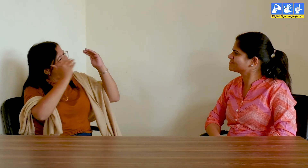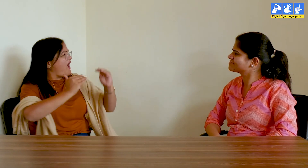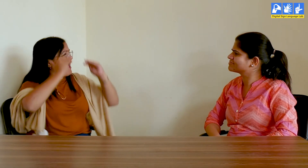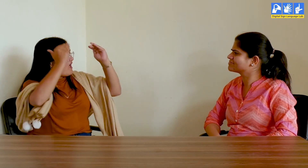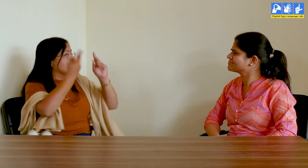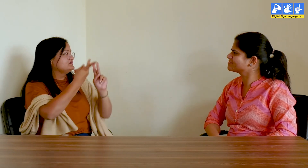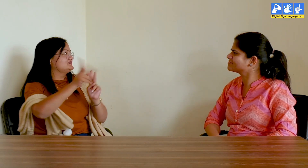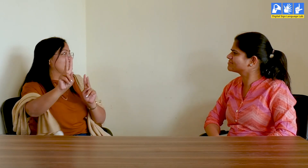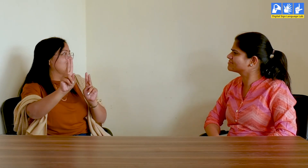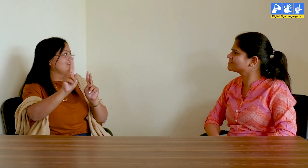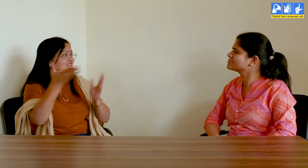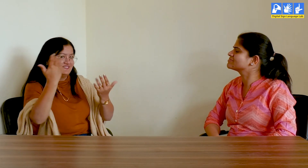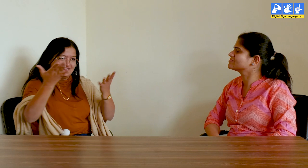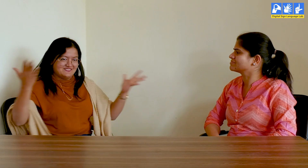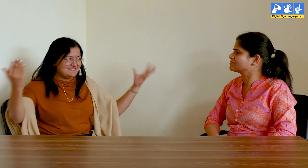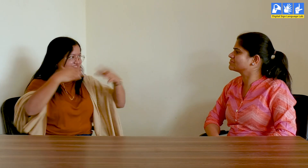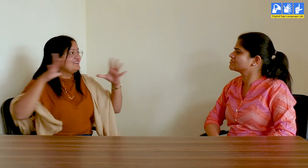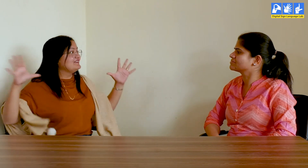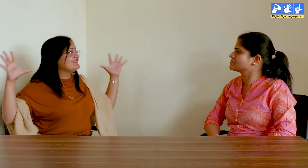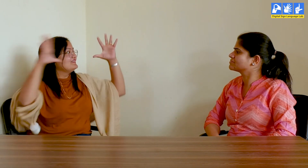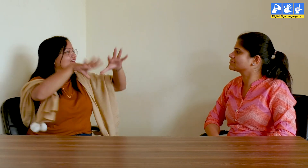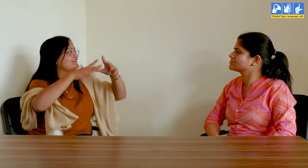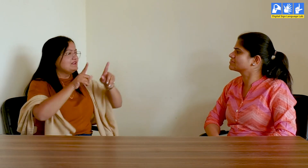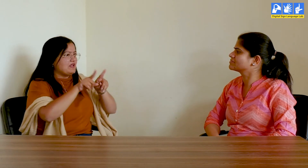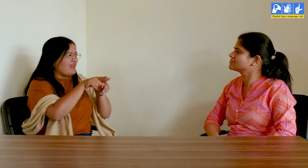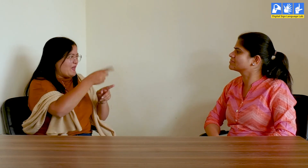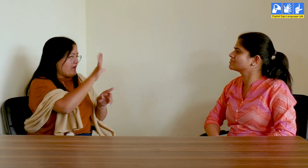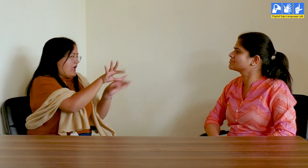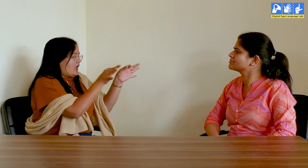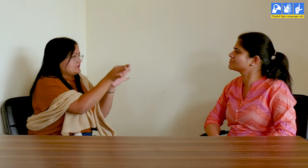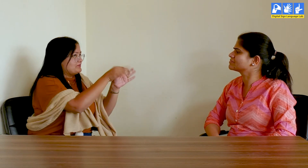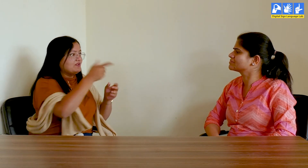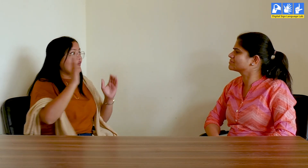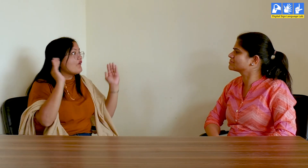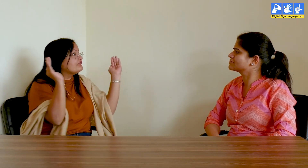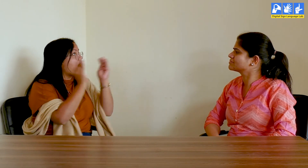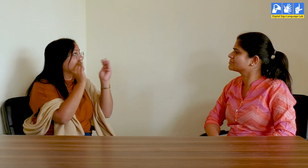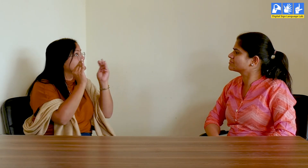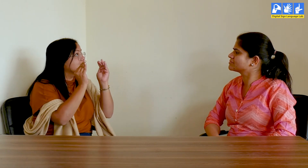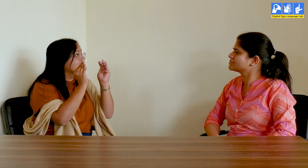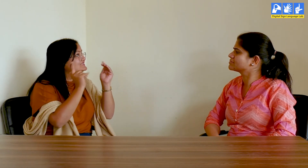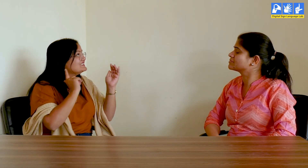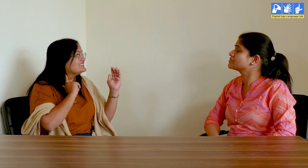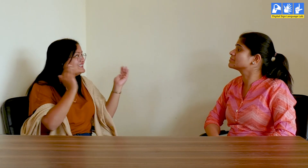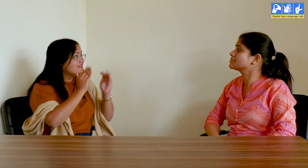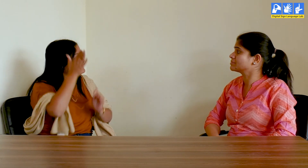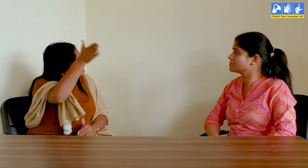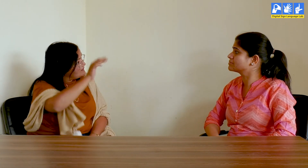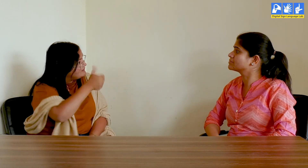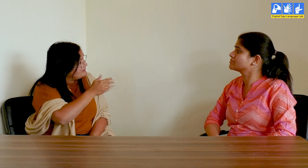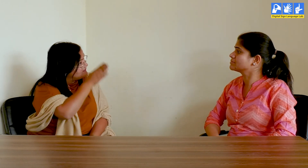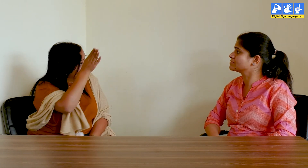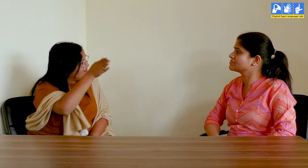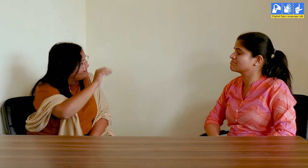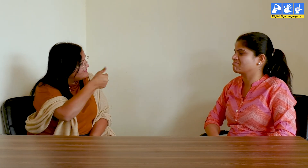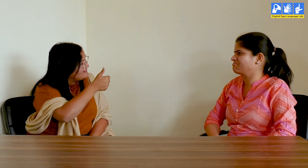का आपस में एकत्रित होके जागरू करना मुम्किन है। परन्तु गाओं के बदीर लोगों के लिए मुम्किन है। नहीं।